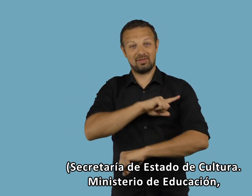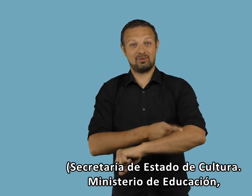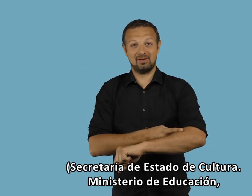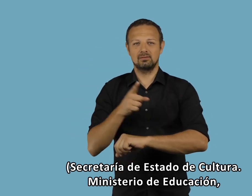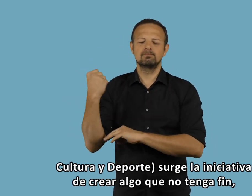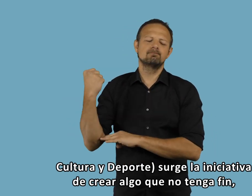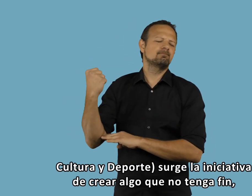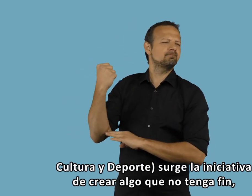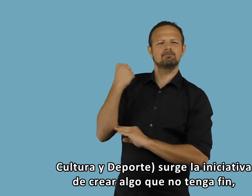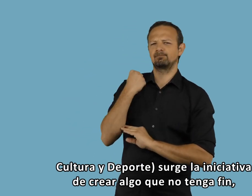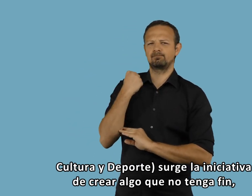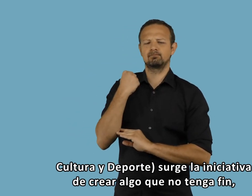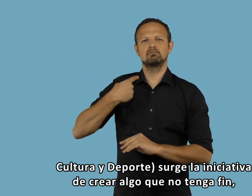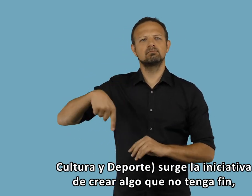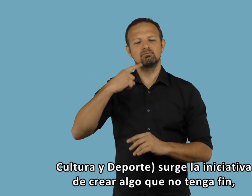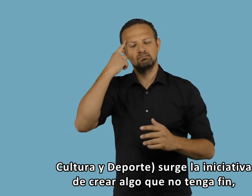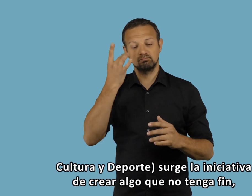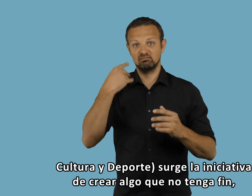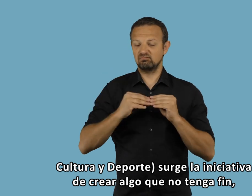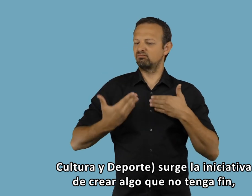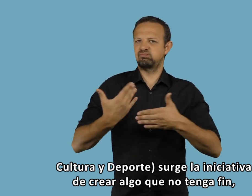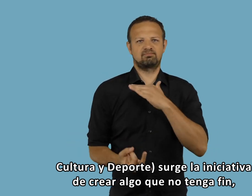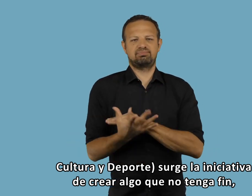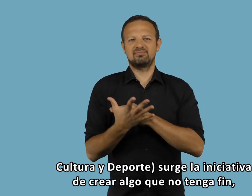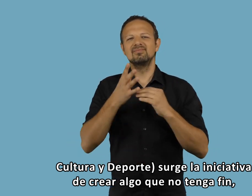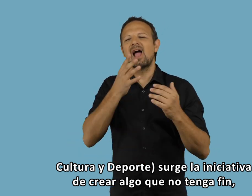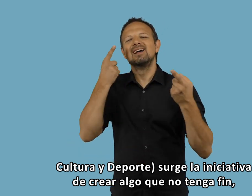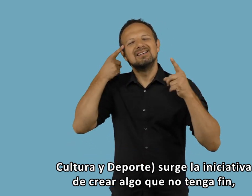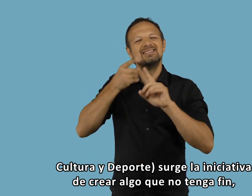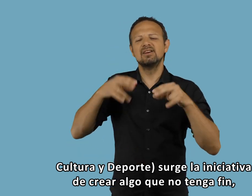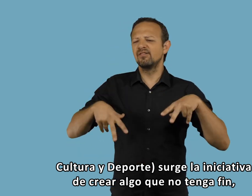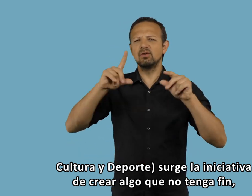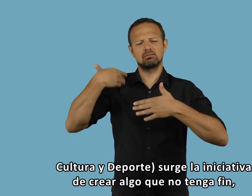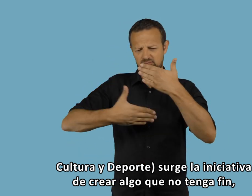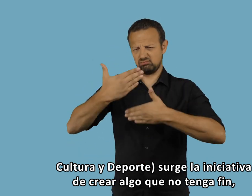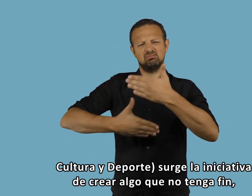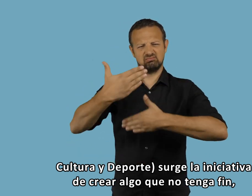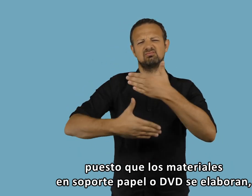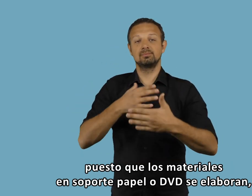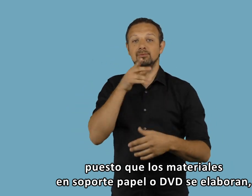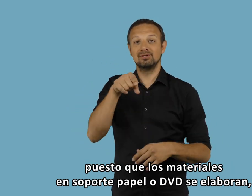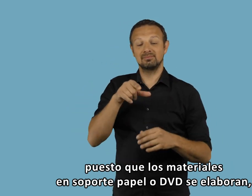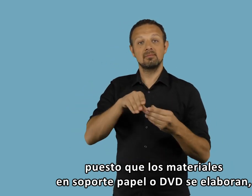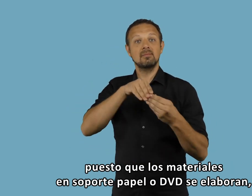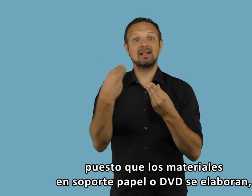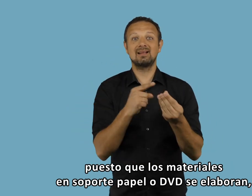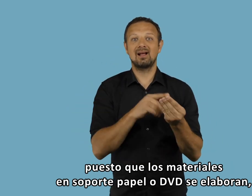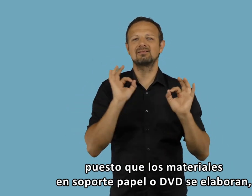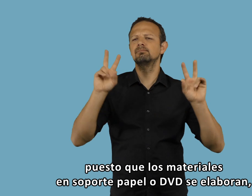Cultura, Ministerio de Educación, Cultura y Deporte surge la iniciativa de crear algo que no tenga fin puesto que los materiales en soporte